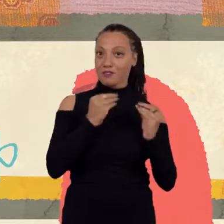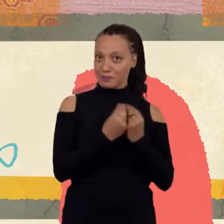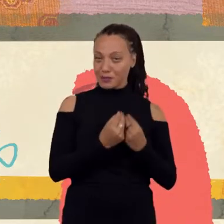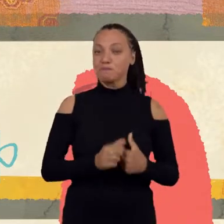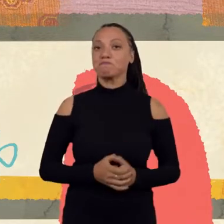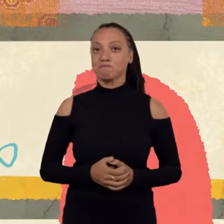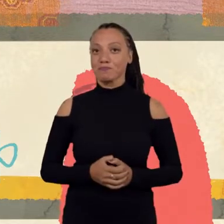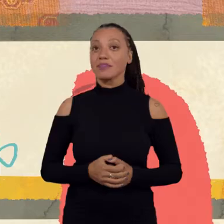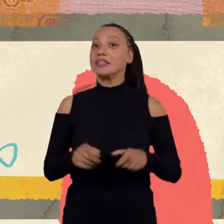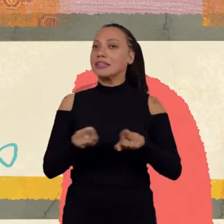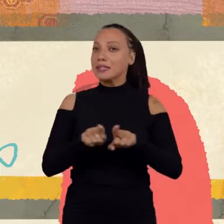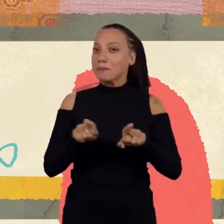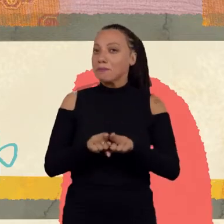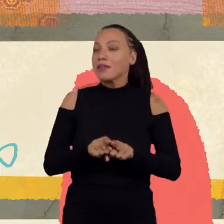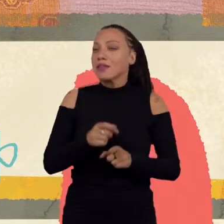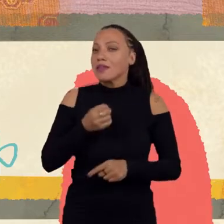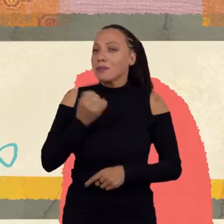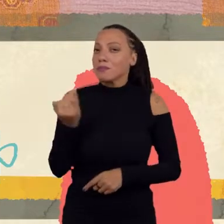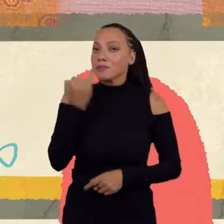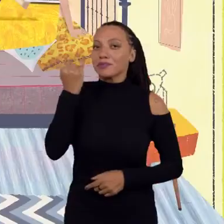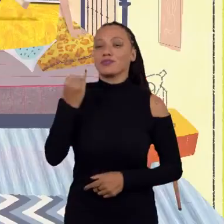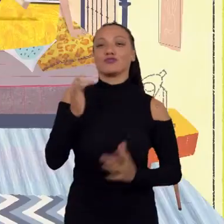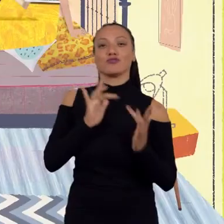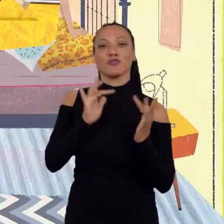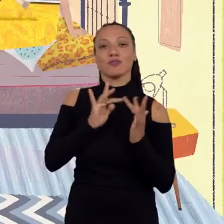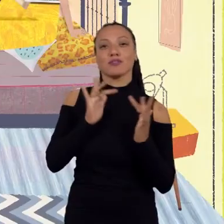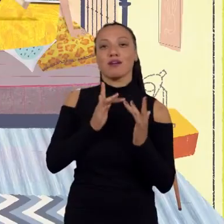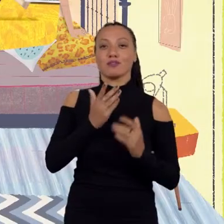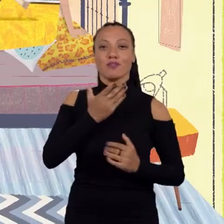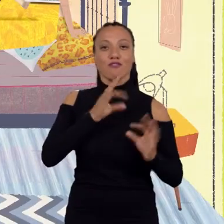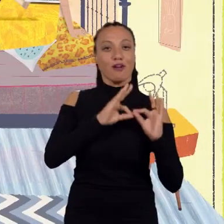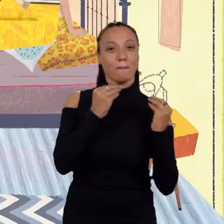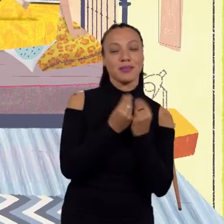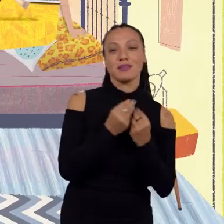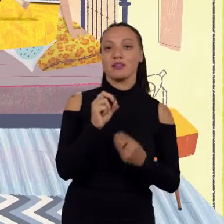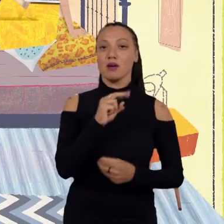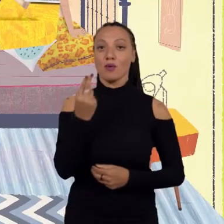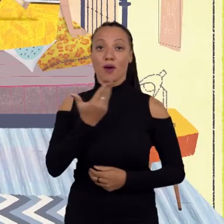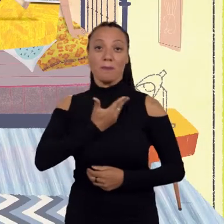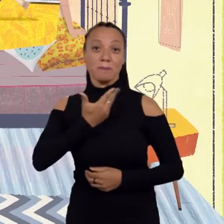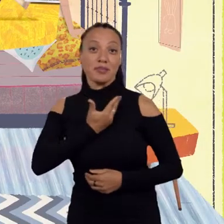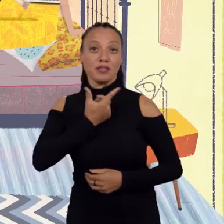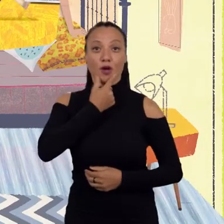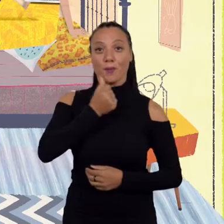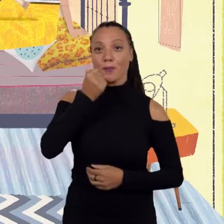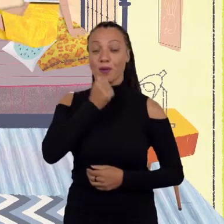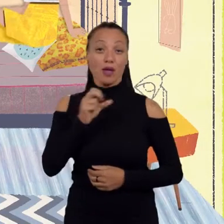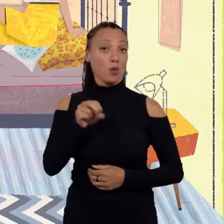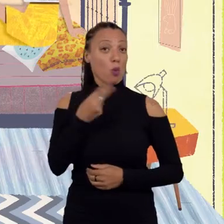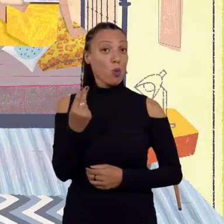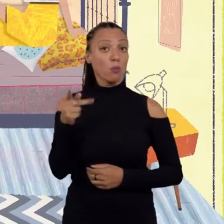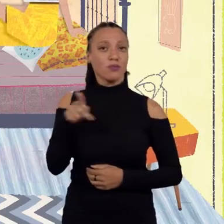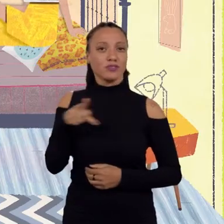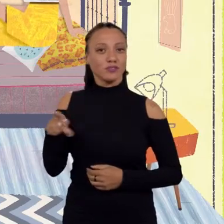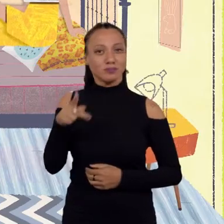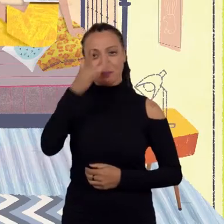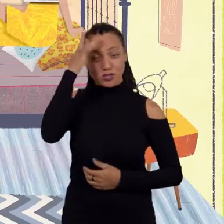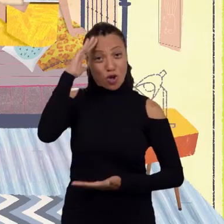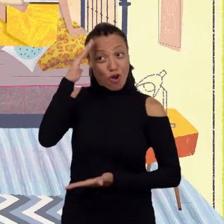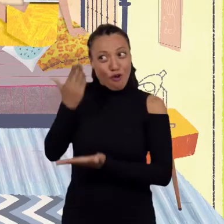contar com a ajuda de alguém da sua família, ou um amigo, ou uma amiga, um professor, ou uma professora. Alguém que você confie que vai estar lá. Aponta firme pra te ajudar.